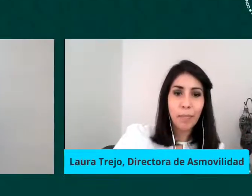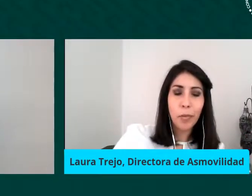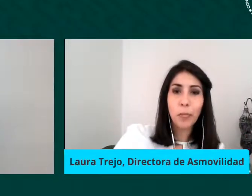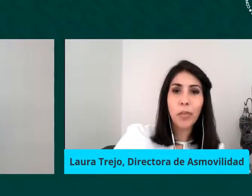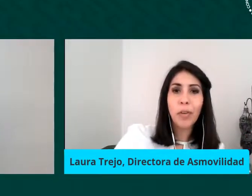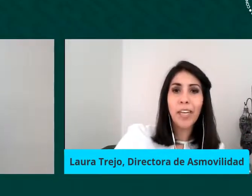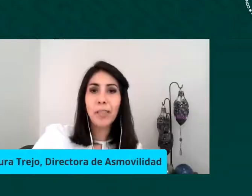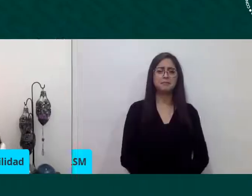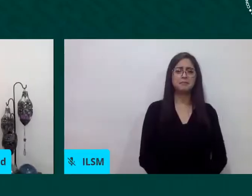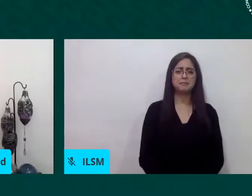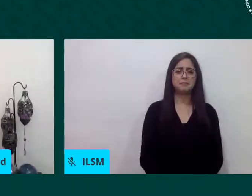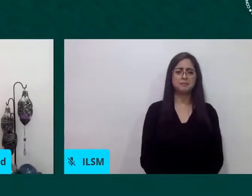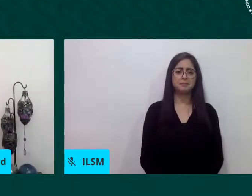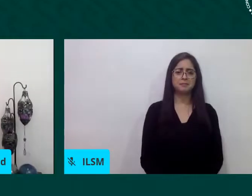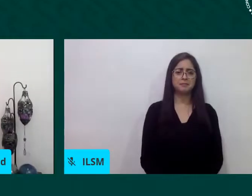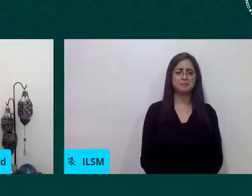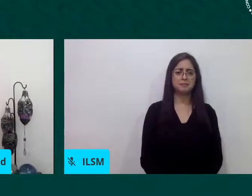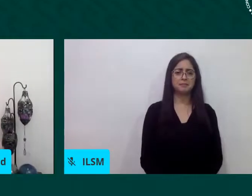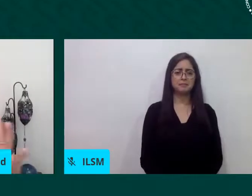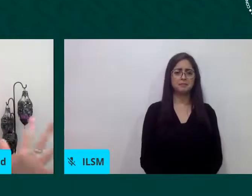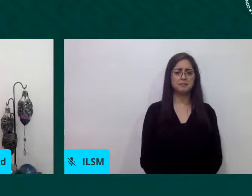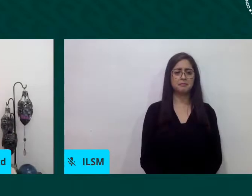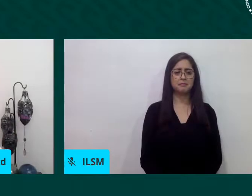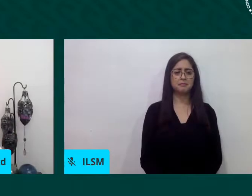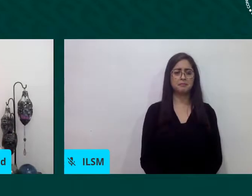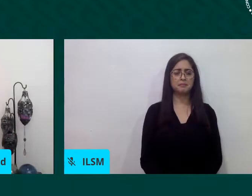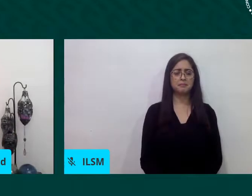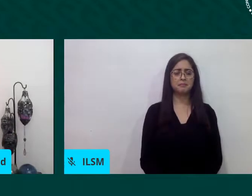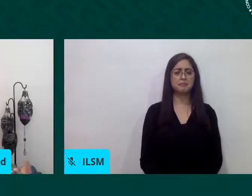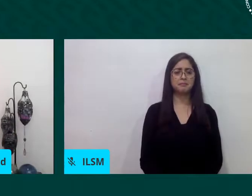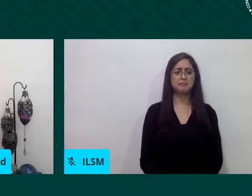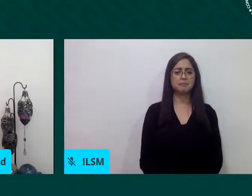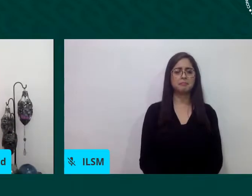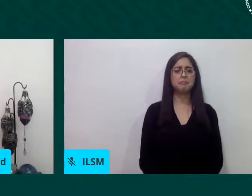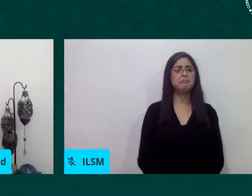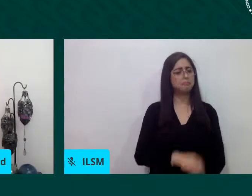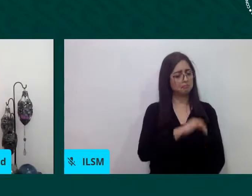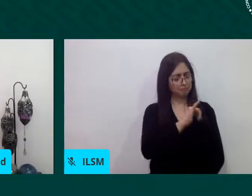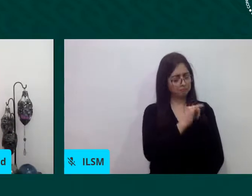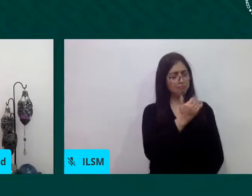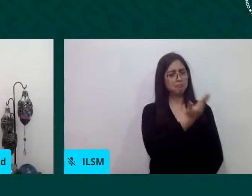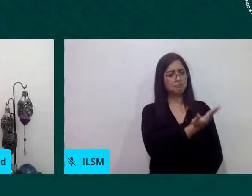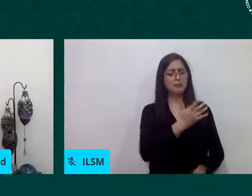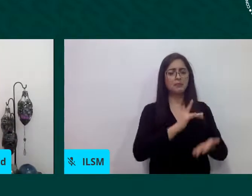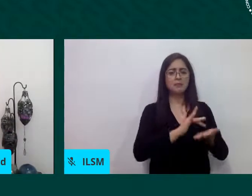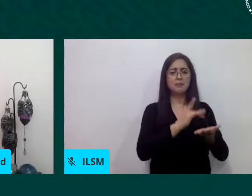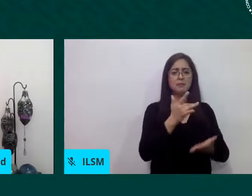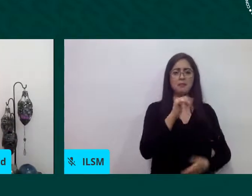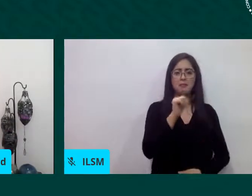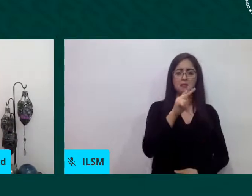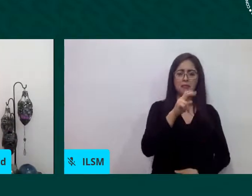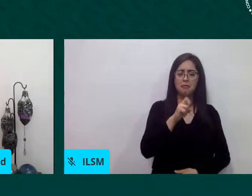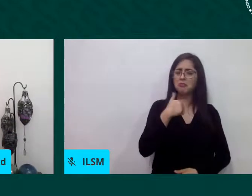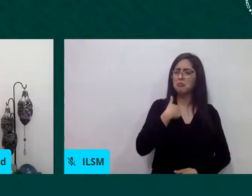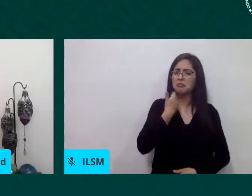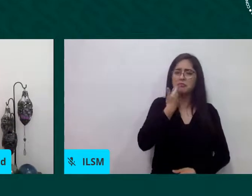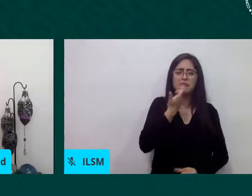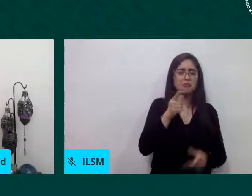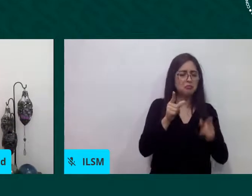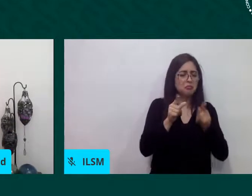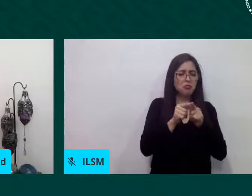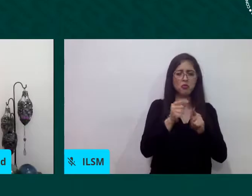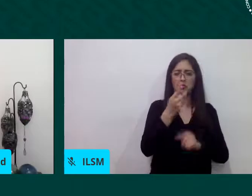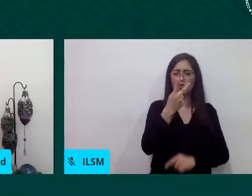por supuesto Andrés muchísimas gracias me gustaría tomarme únicamente dos minutitos para hablar rápidamente respecto del trabajo que ha venido